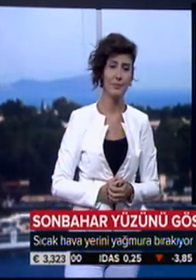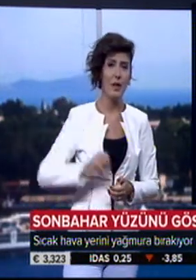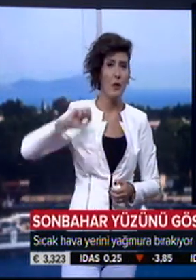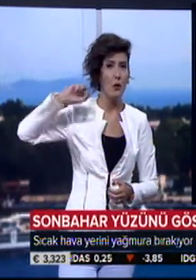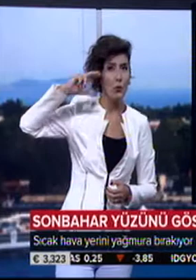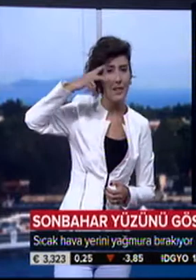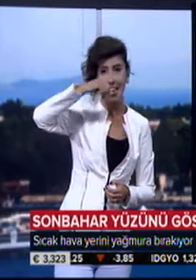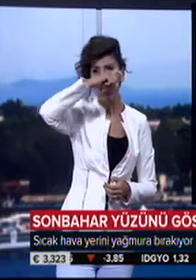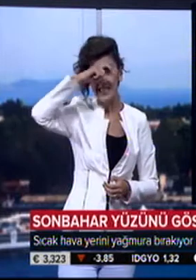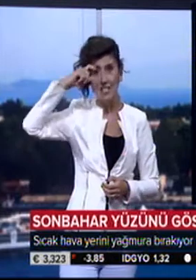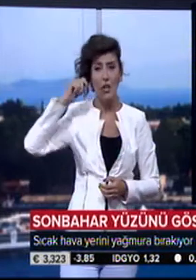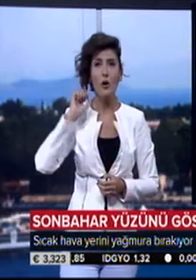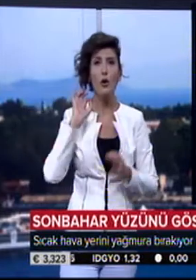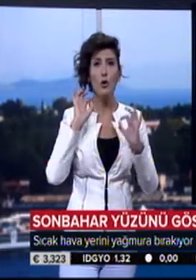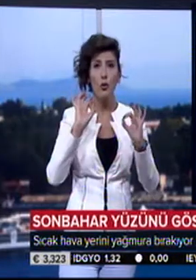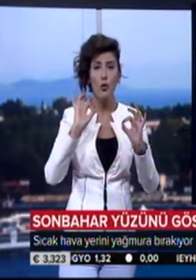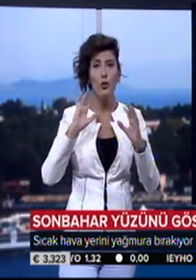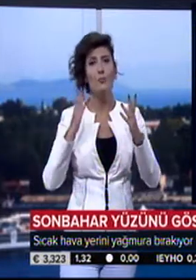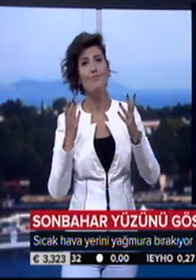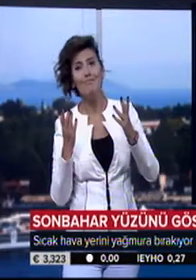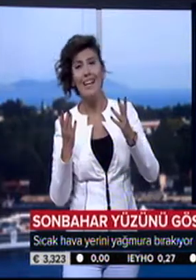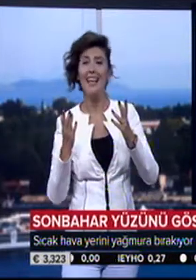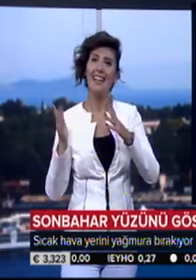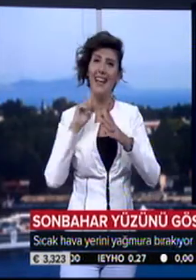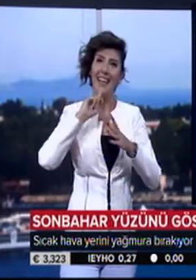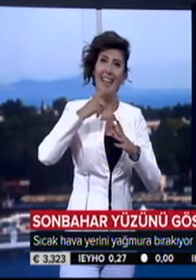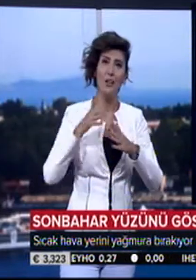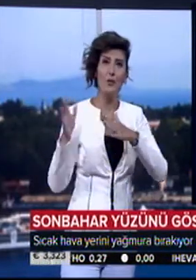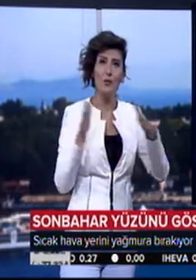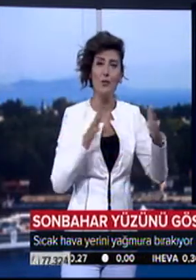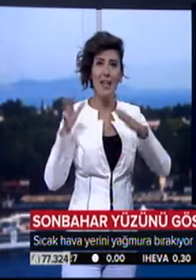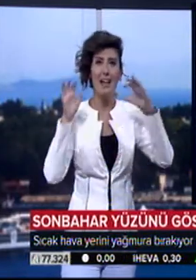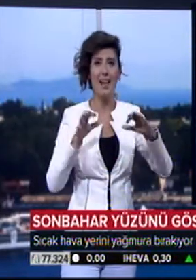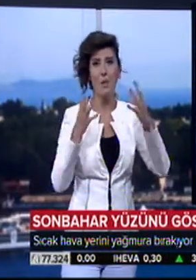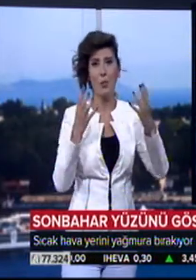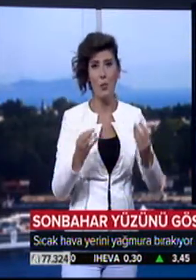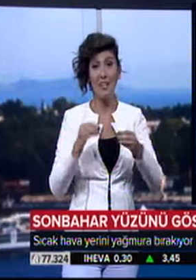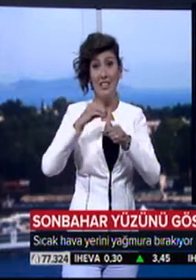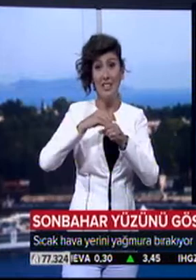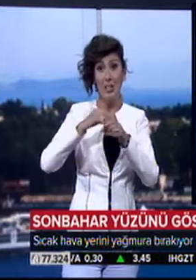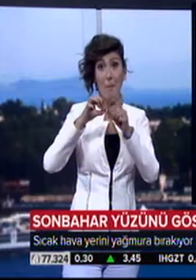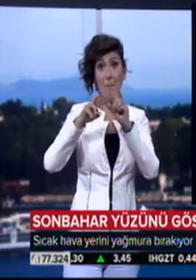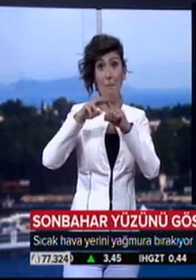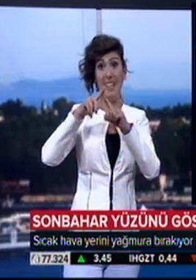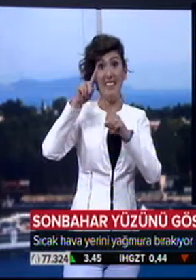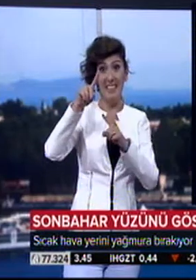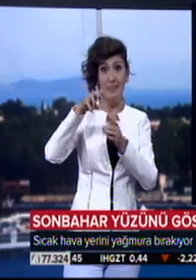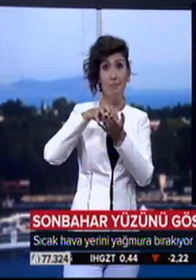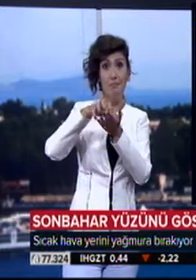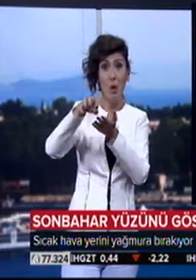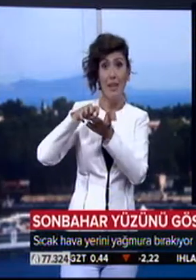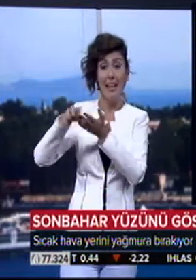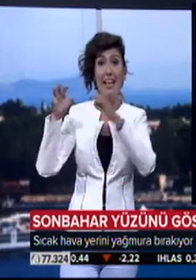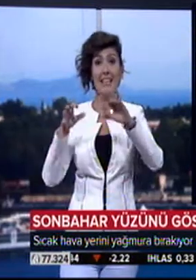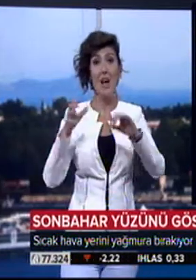Güneşli sıcak günler artık yerini rüzgar ve yağmura bırakıyor. Özellikle iç ve batı ilerinde yağışlı günler bekleniyor. Burası çok